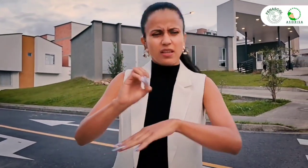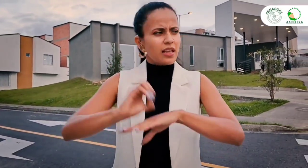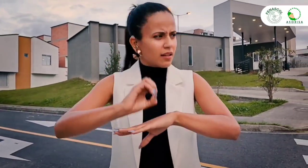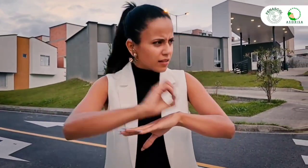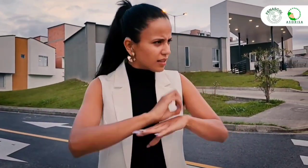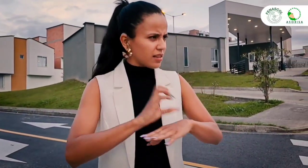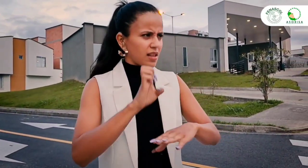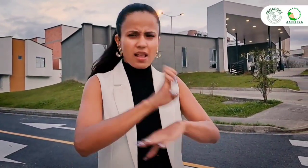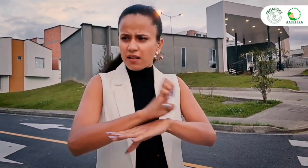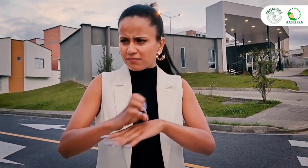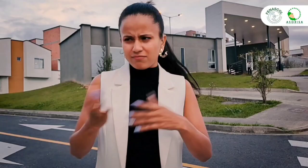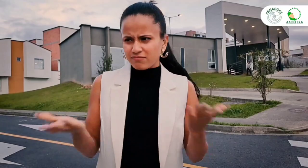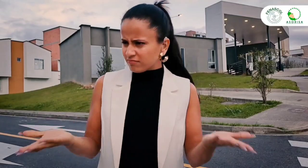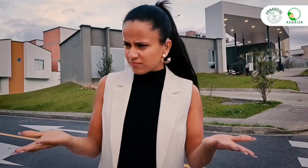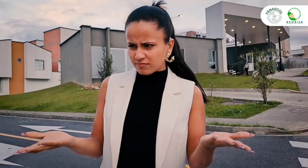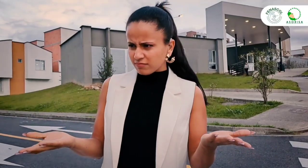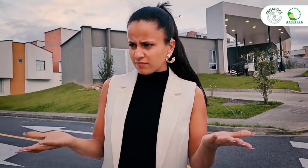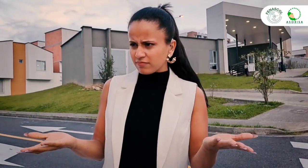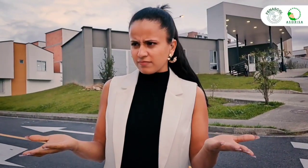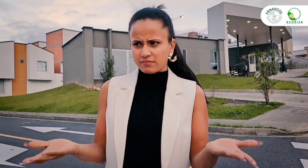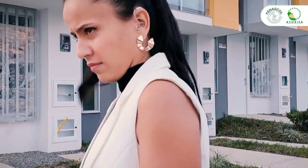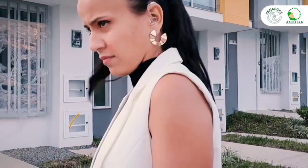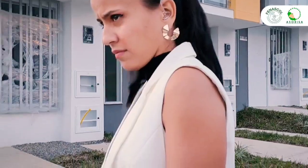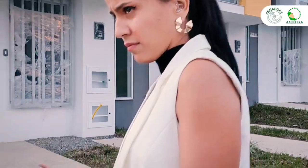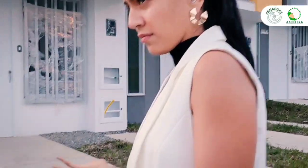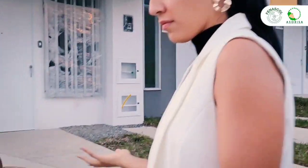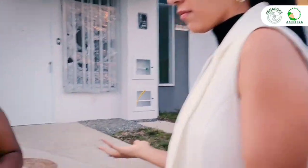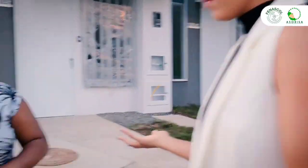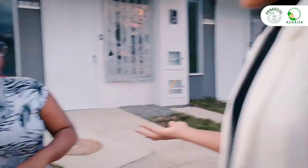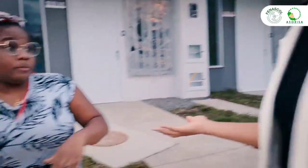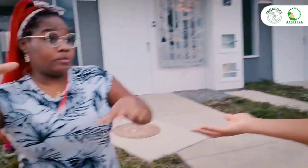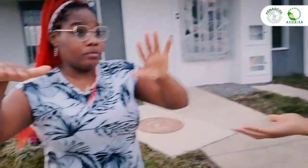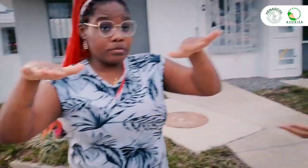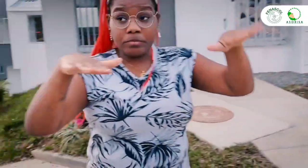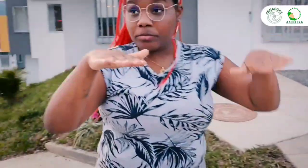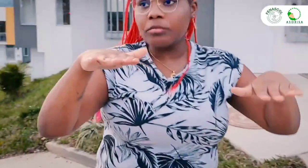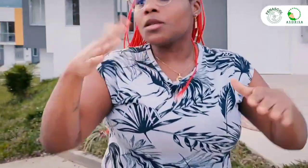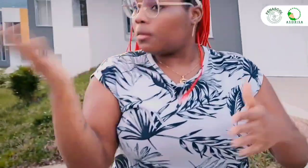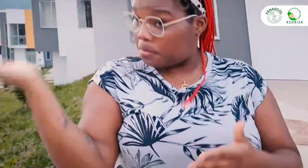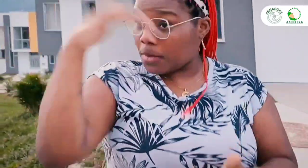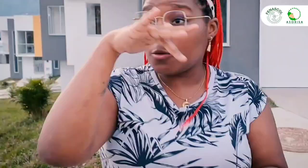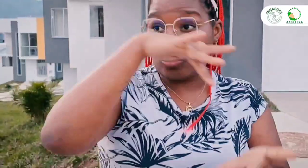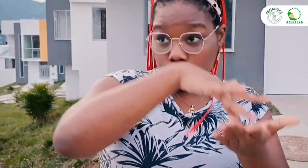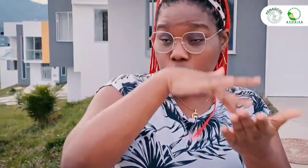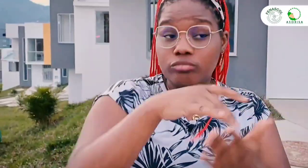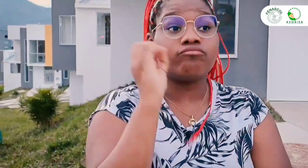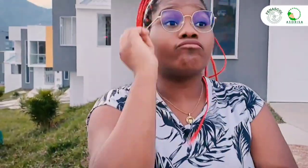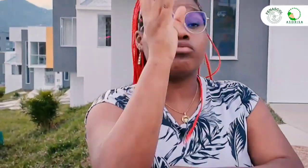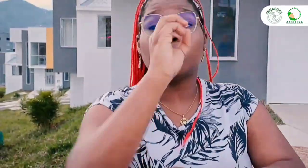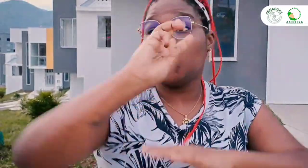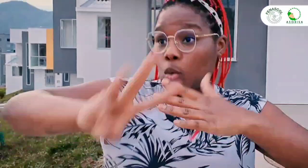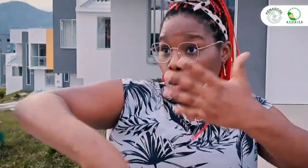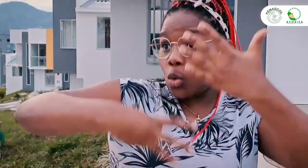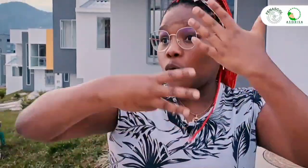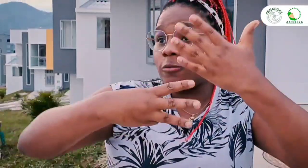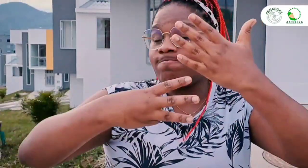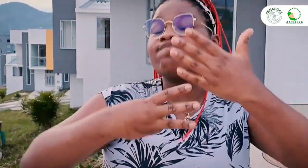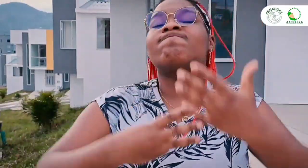veeduría? ¿Quién controla esto? ¿Qué organización o entidad? Sí, miren, vamos a participar del octavo congreso y allí